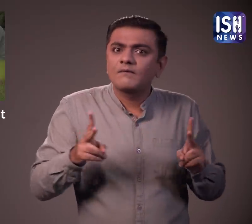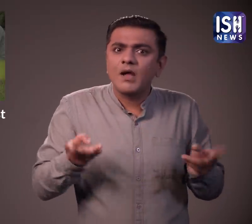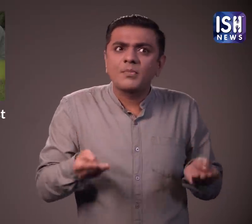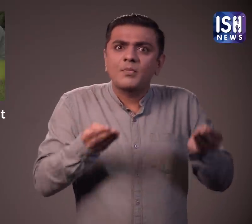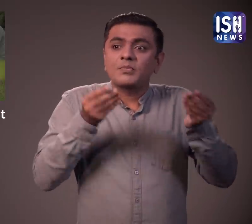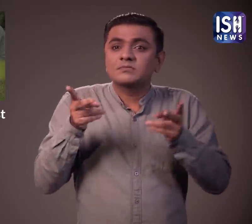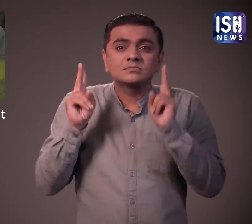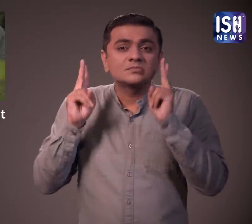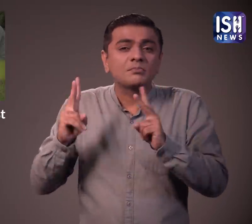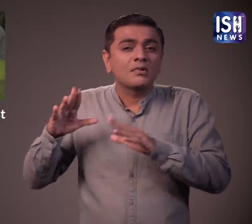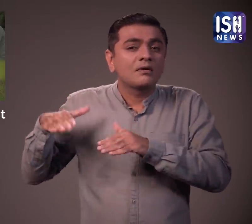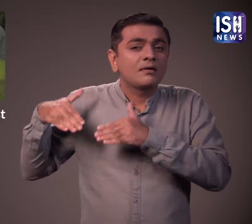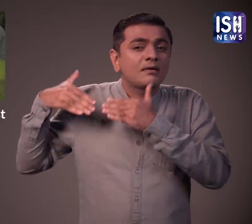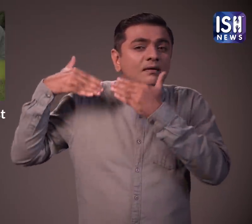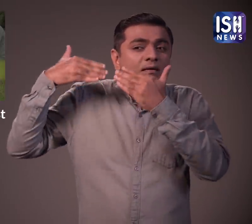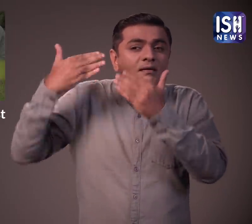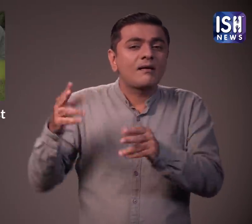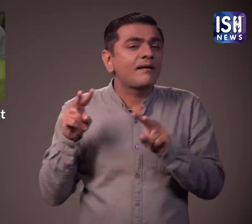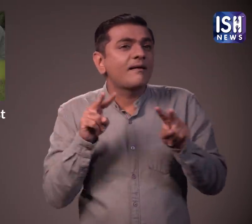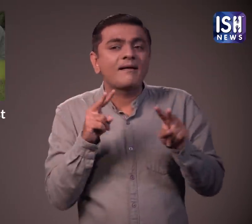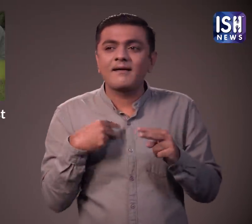वाह उसने कितना विकास देखा है